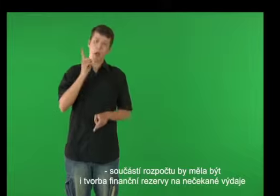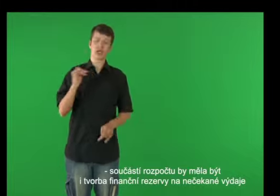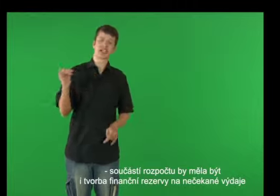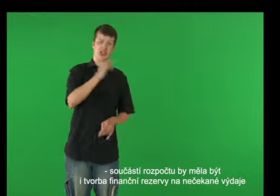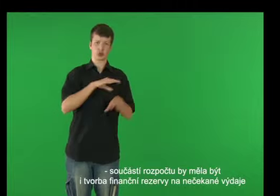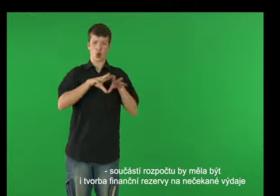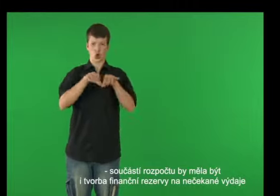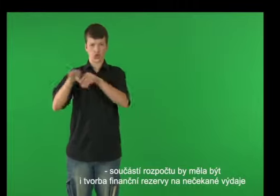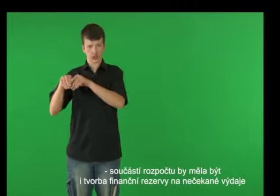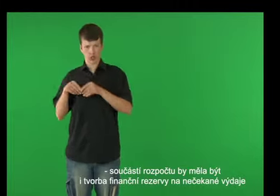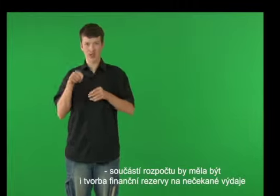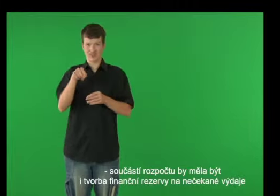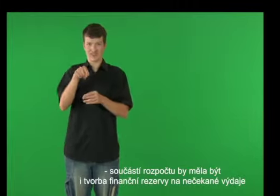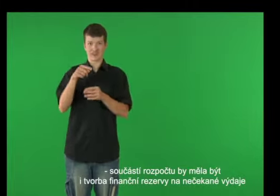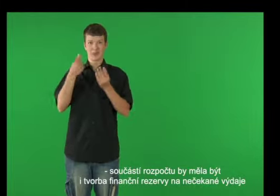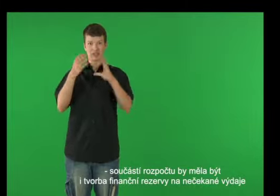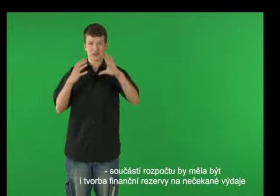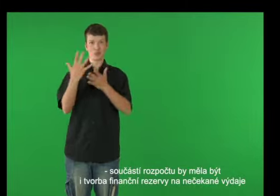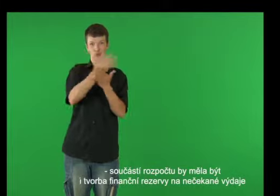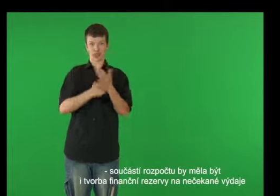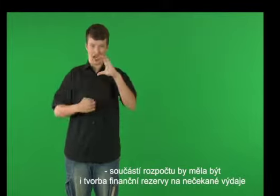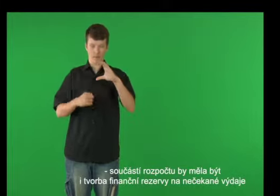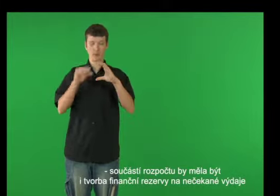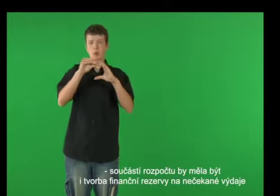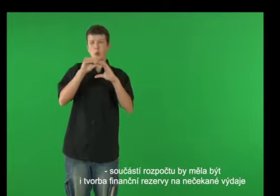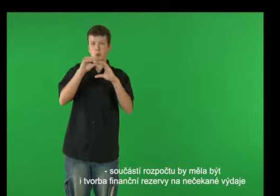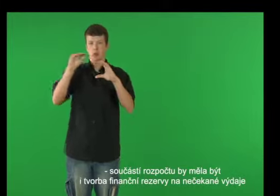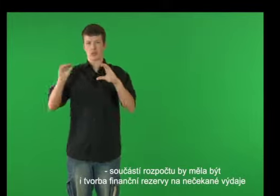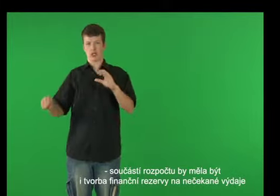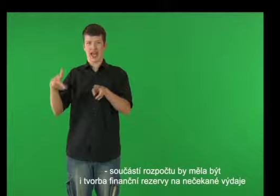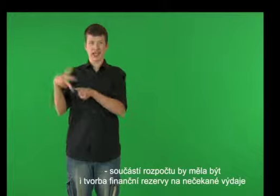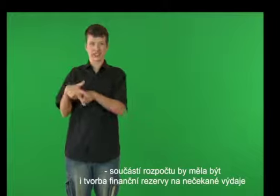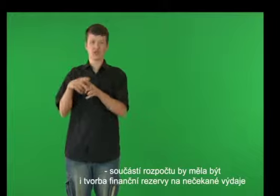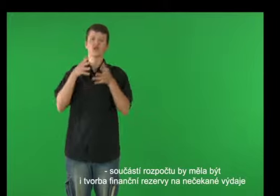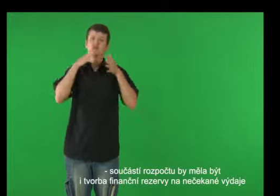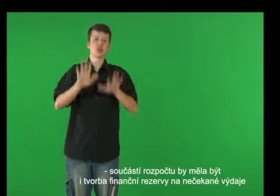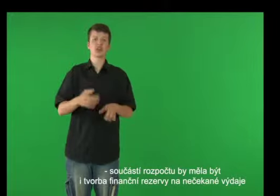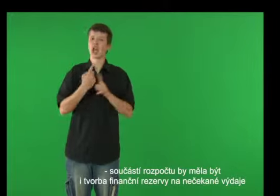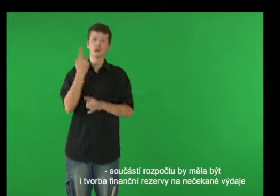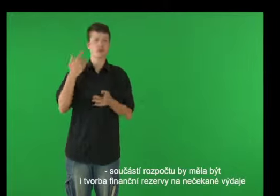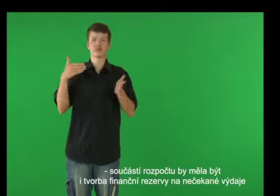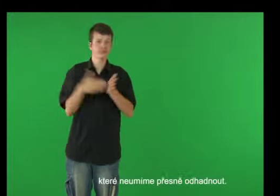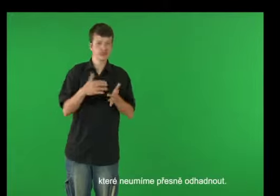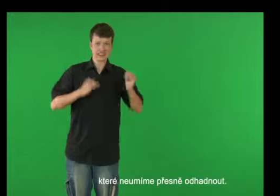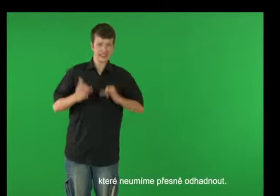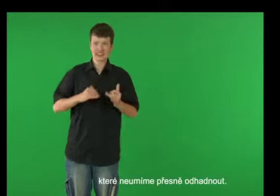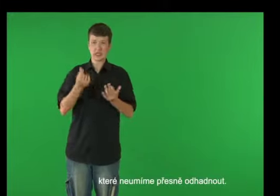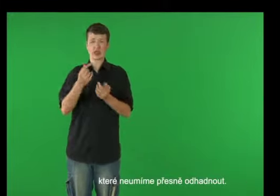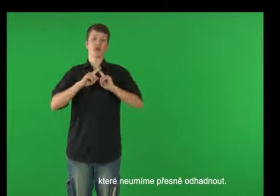Součástí rozpočtu by měla být i tvorba finanční rezervy na nečekané výdaje nebo na větší jednorazové výdaje, které neumíme přesně